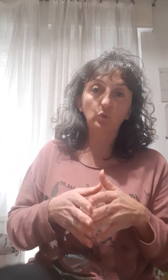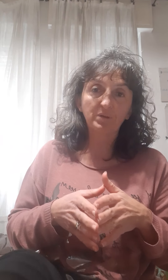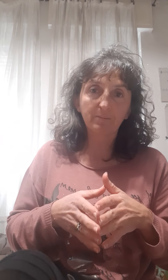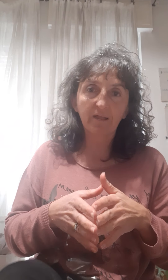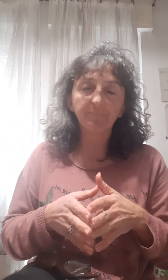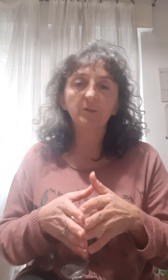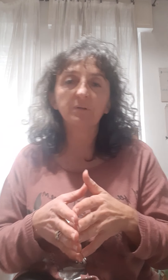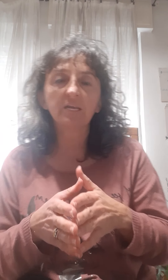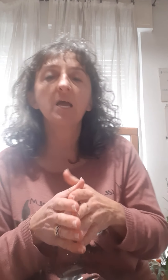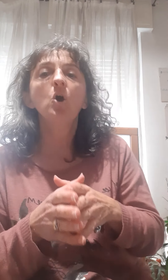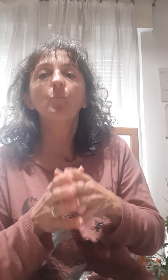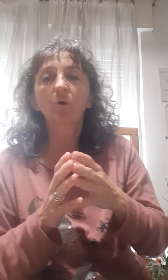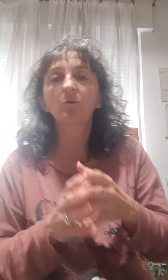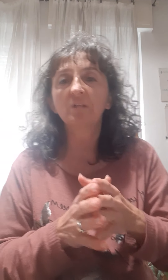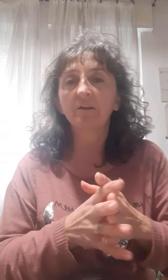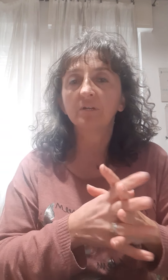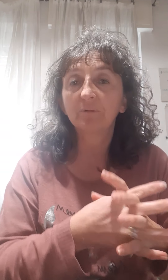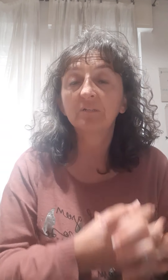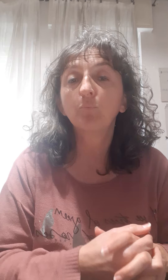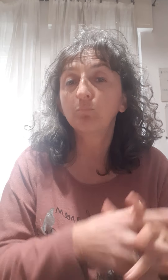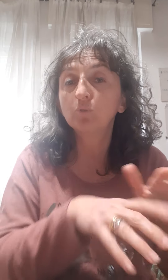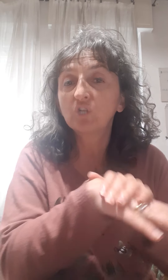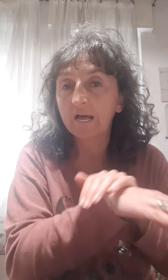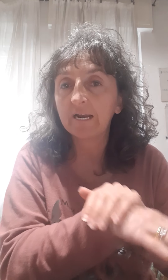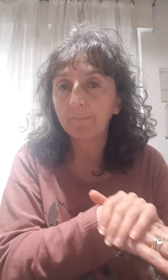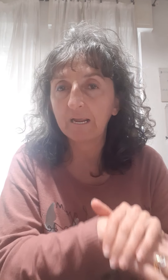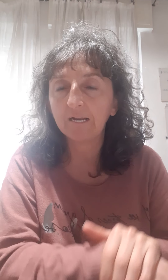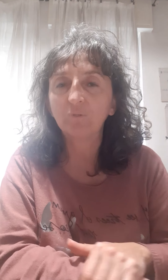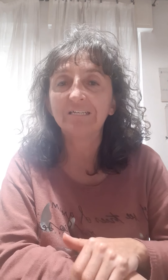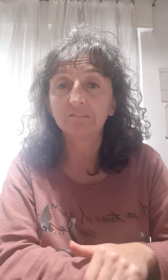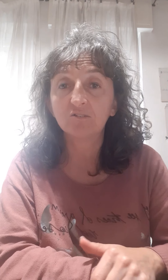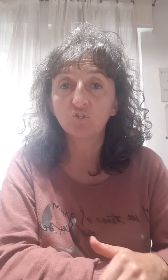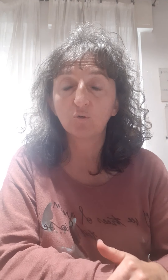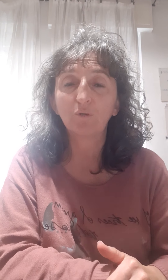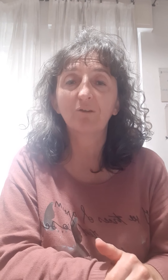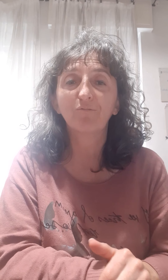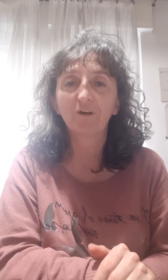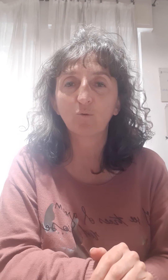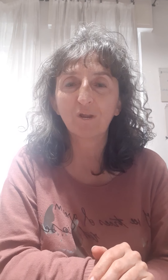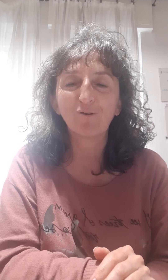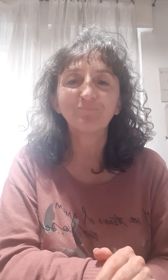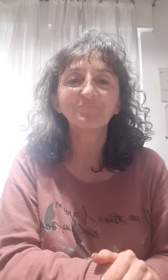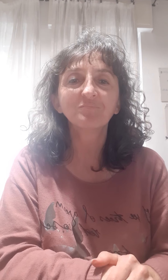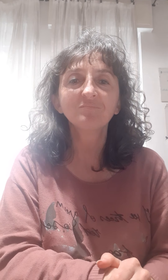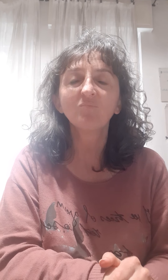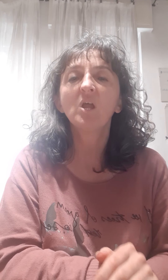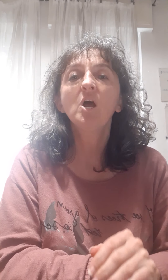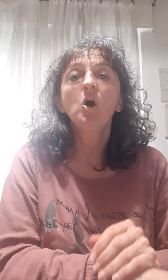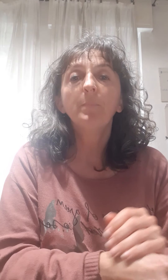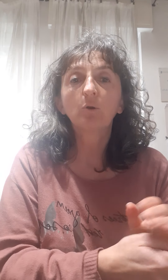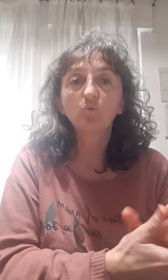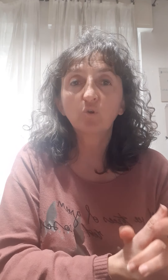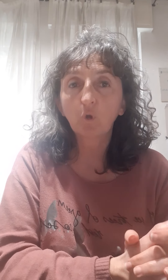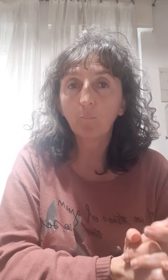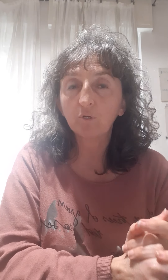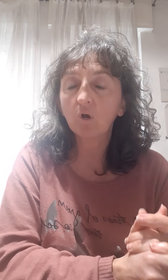topicamente, perché può causare veramente, può bruciare la pelle, quindi attenzione a non fare quello. Per l'uso topico